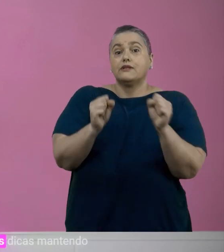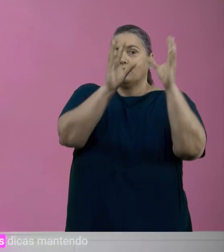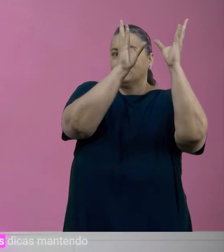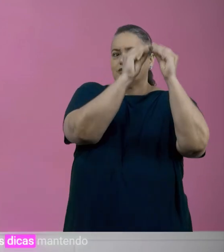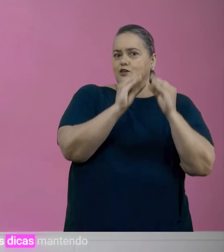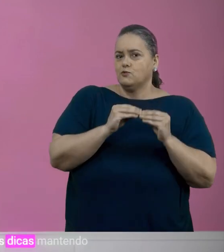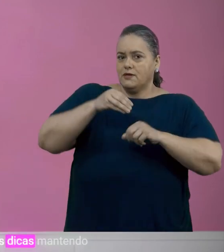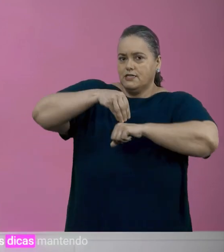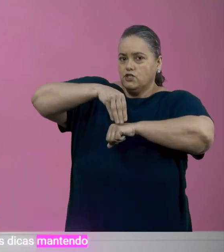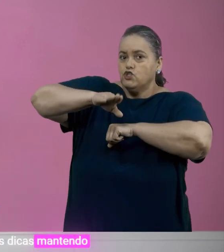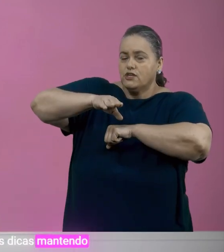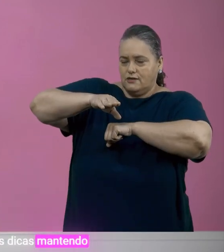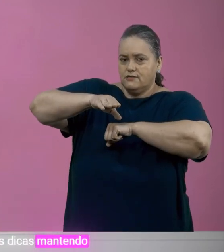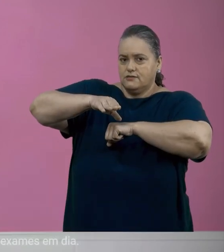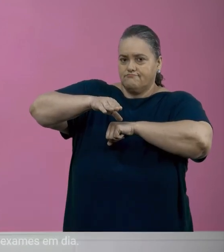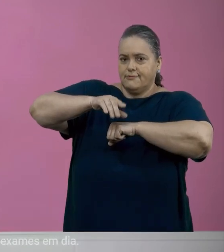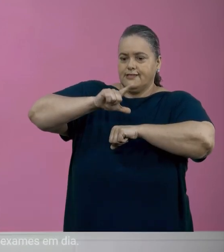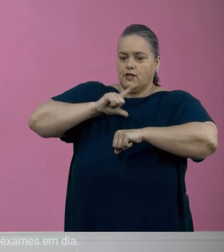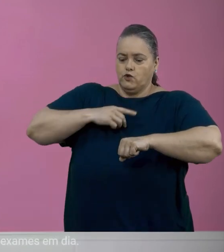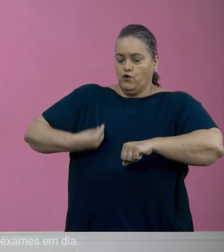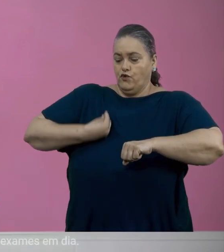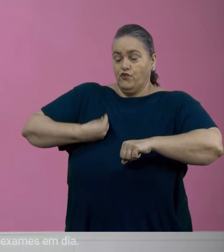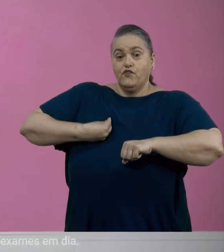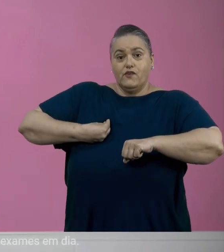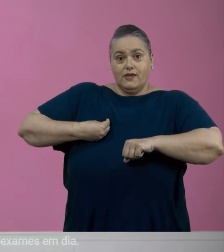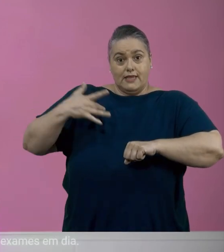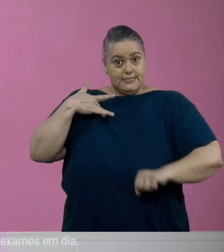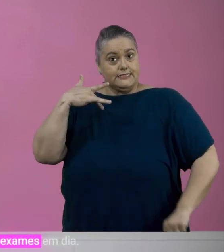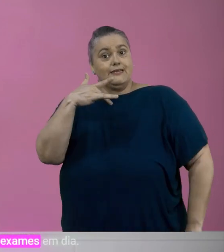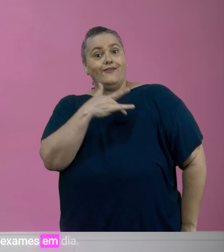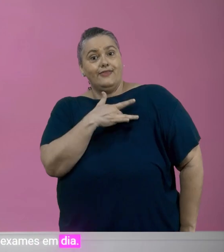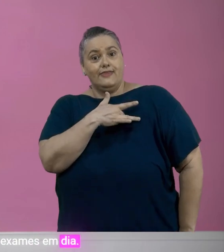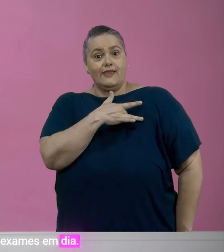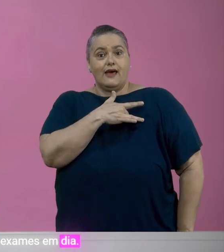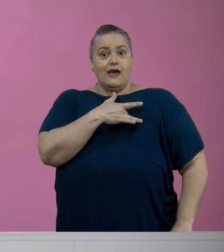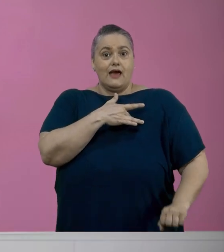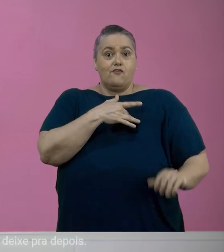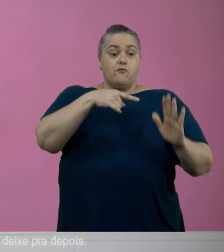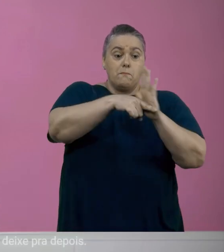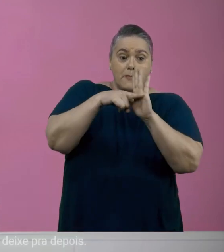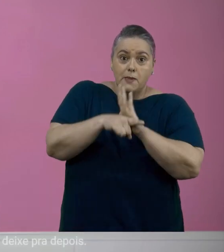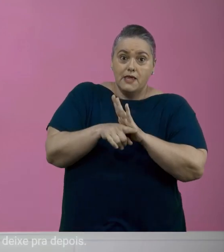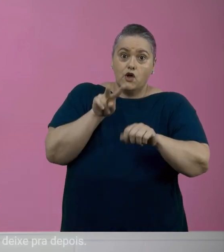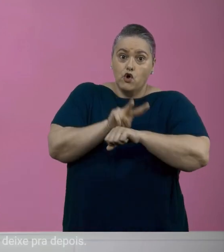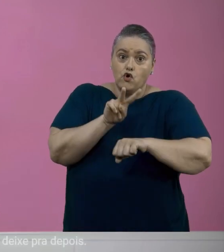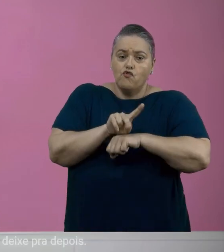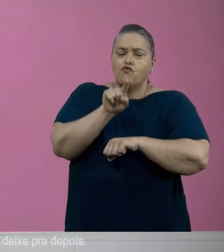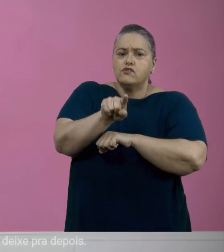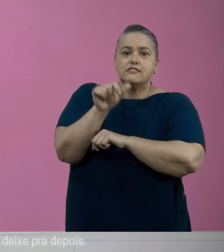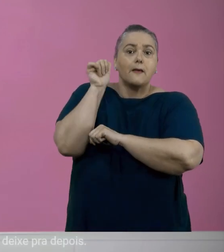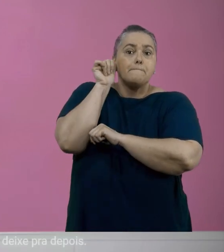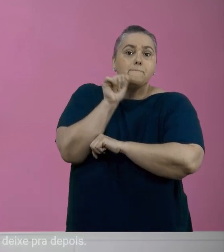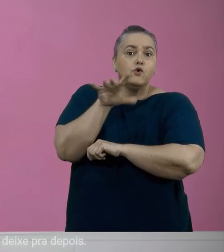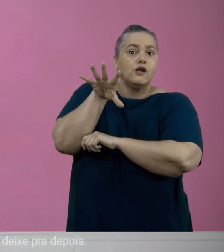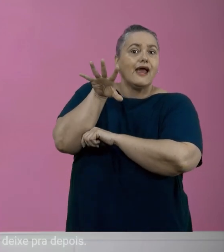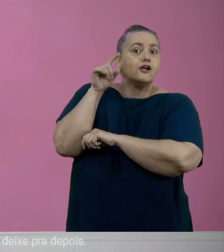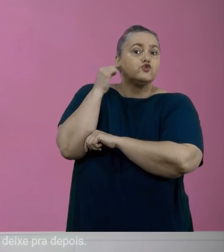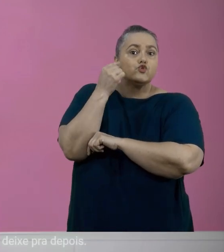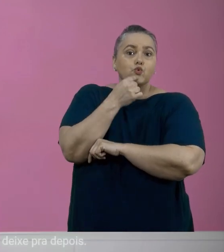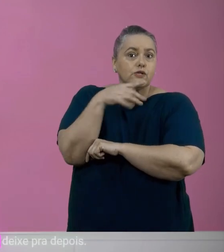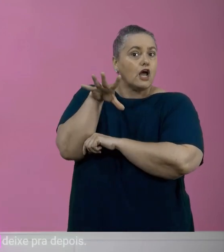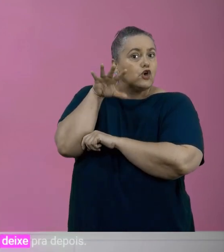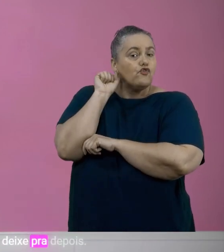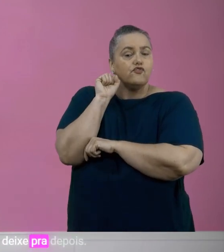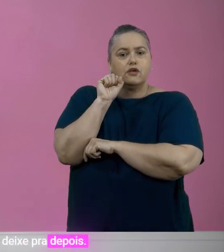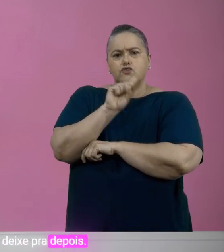todas essas dicas mantendo um estilo de vida saudável e seus exames em dia. Você, mulher surda ou ouvinte,